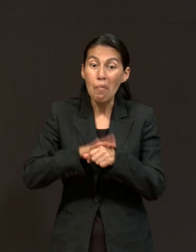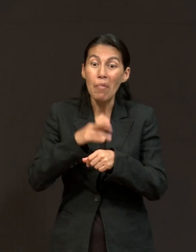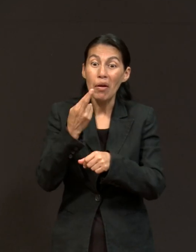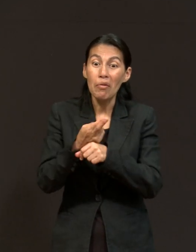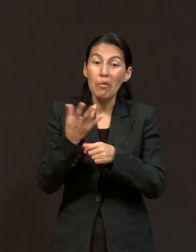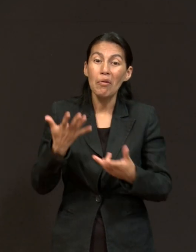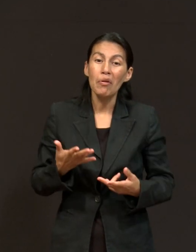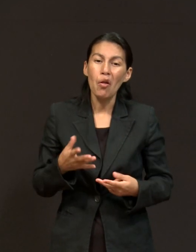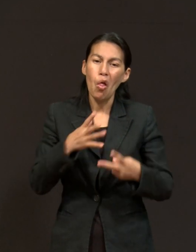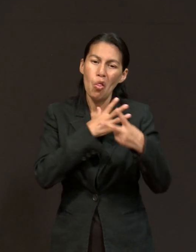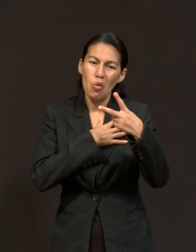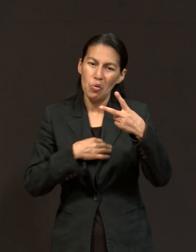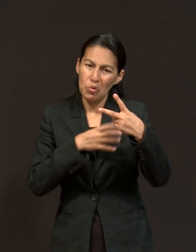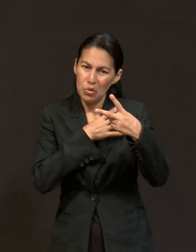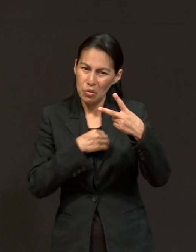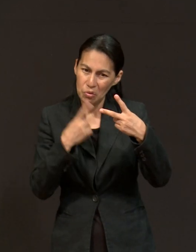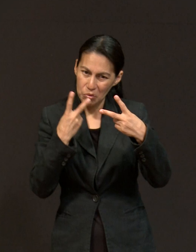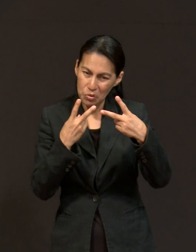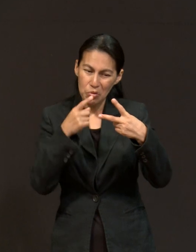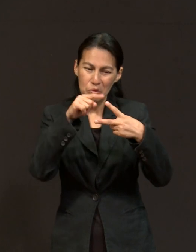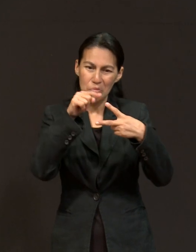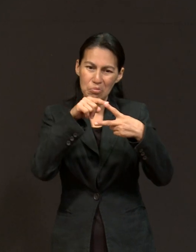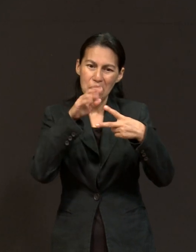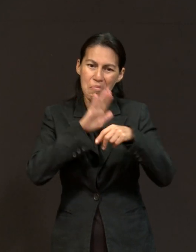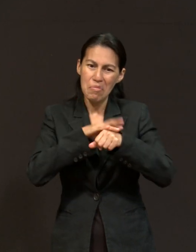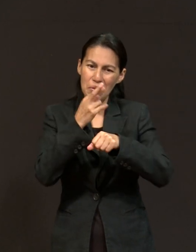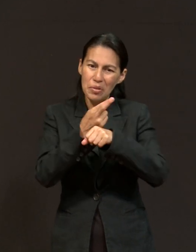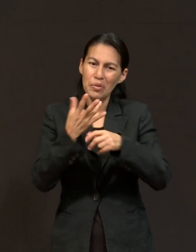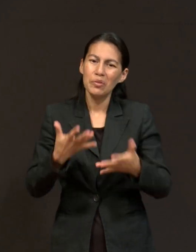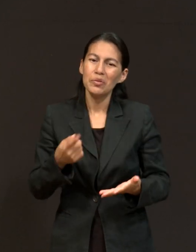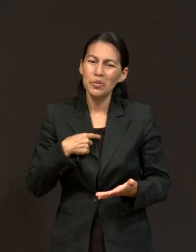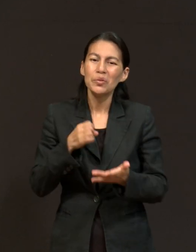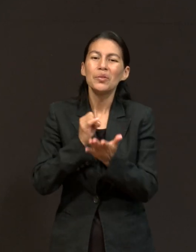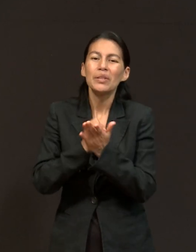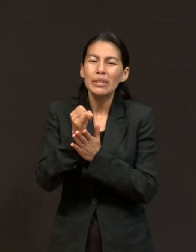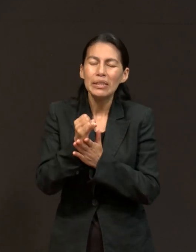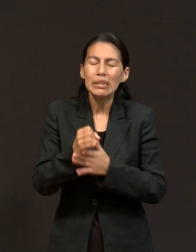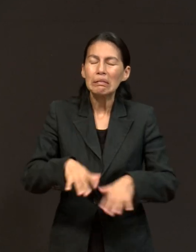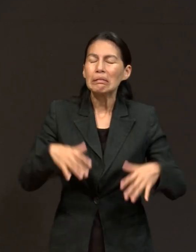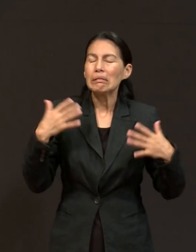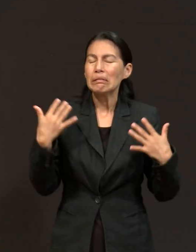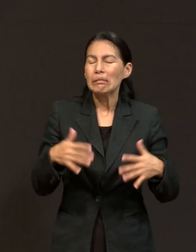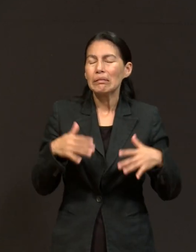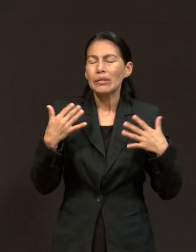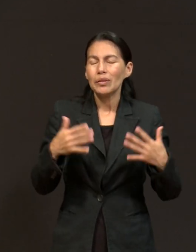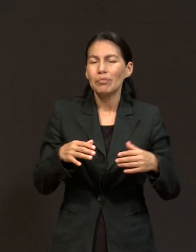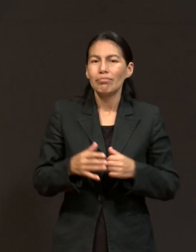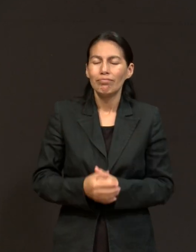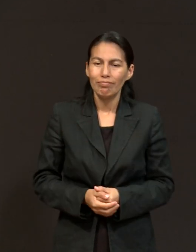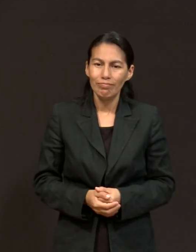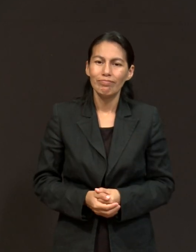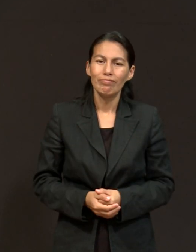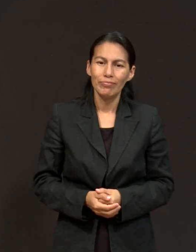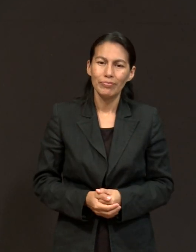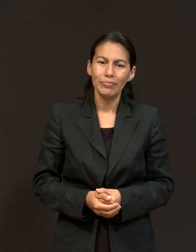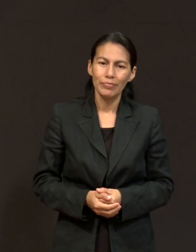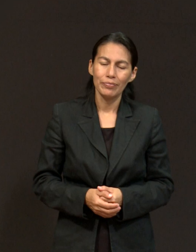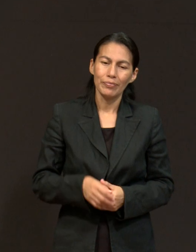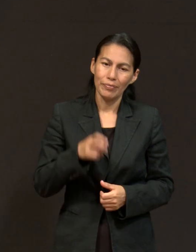hijos que hay en la familia, de mi papá y mi mamá. Entonces, era yo la que tenía que tomar decisiones. en ese